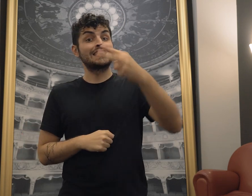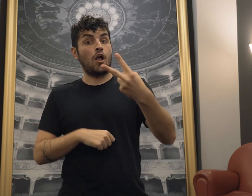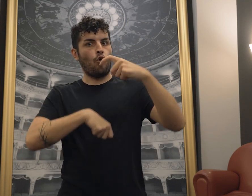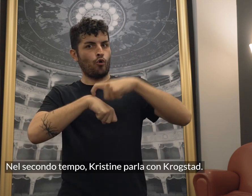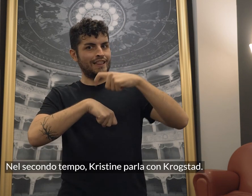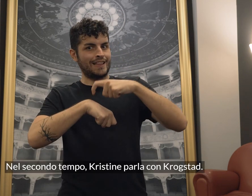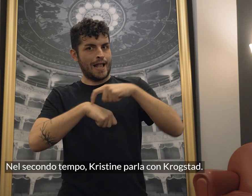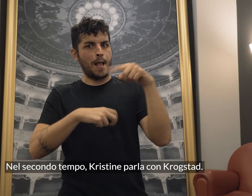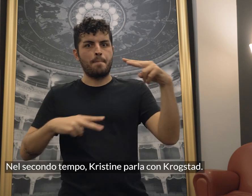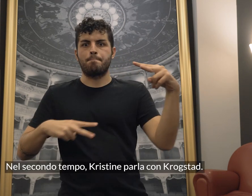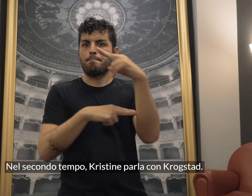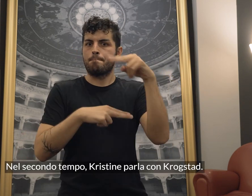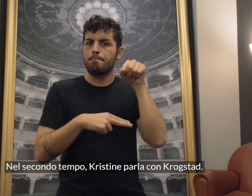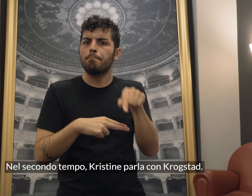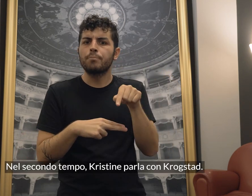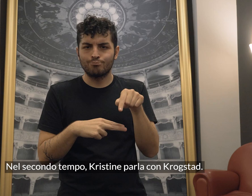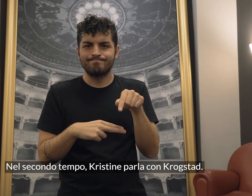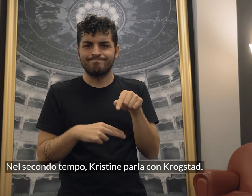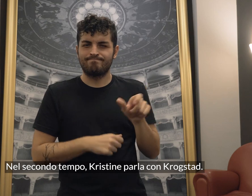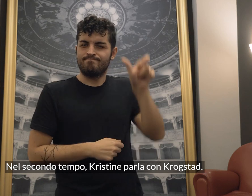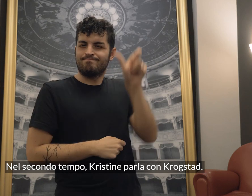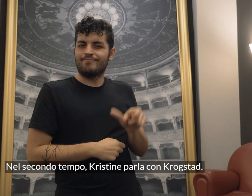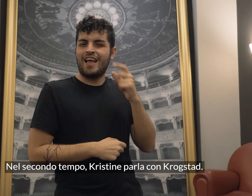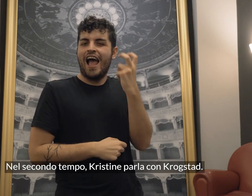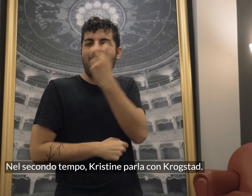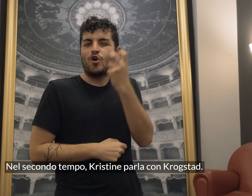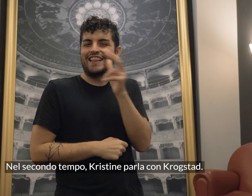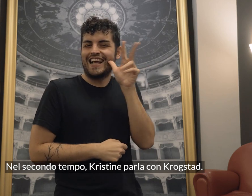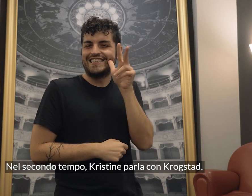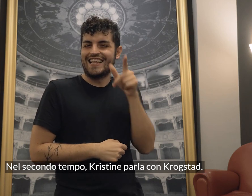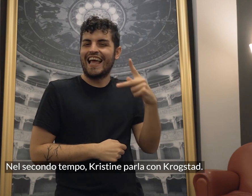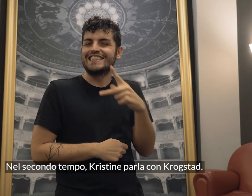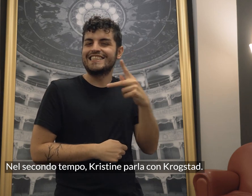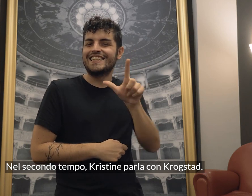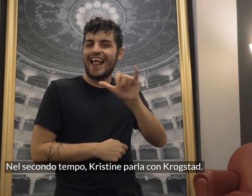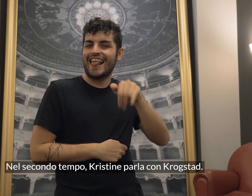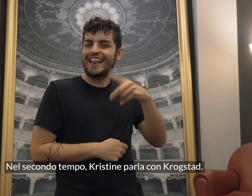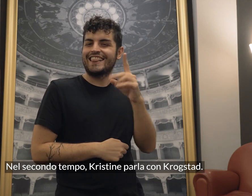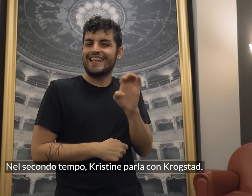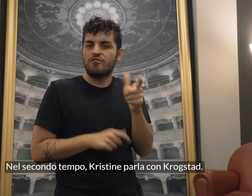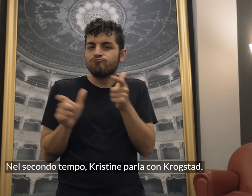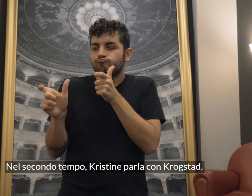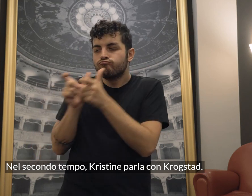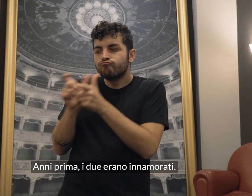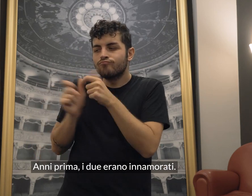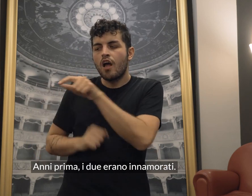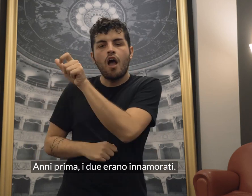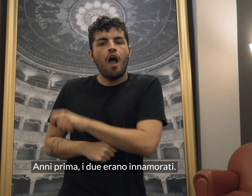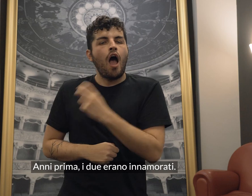Nel secondo tempo, Cristine parla con Krogstad. Anni prima,